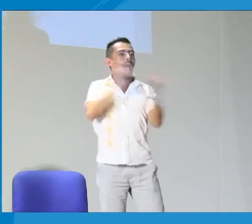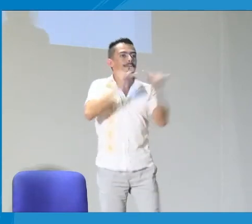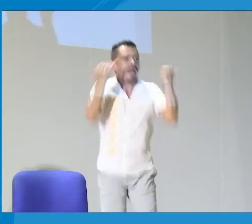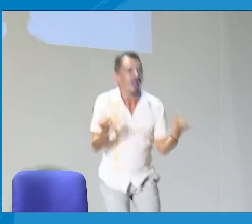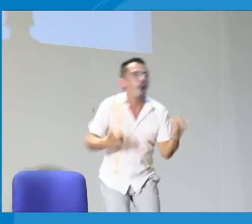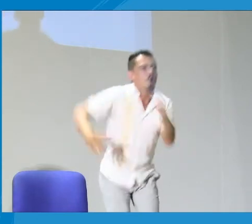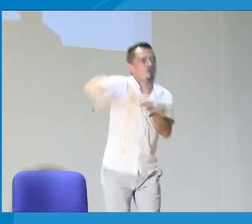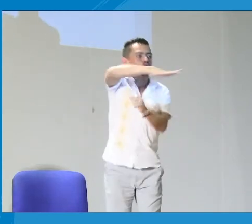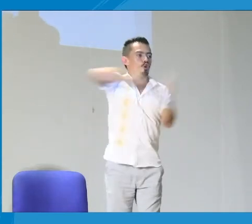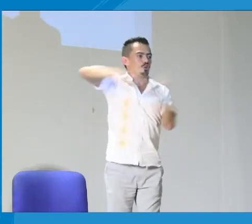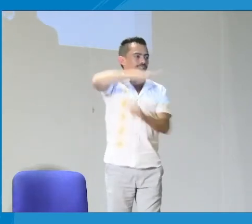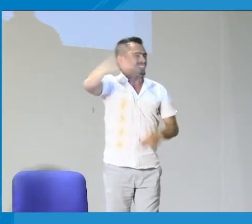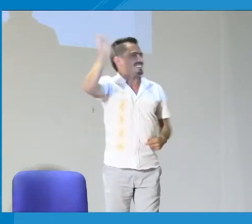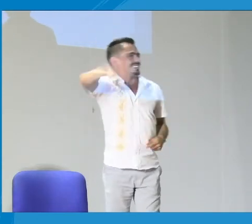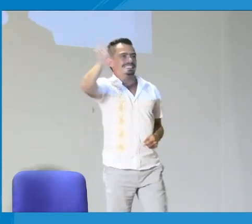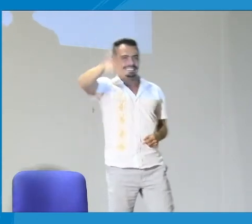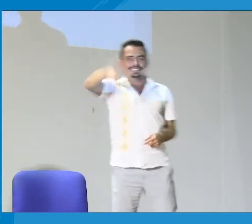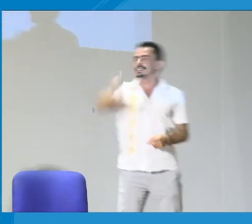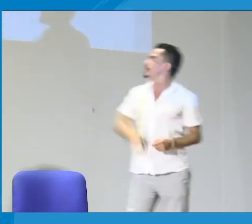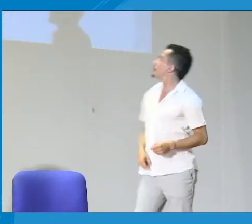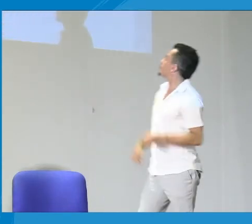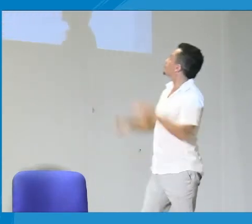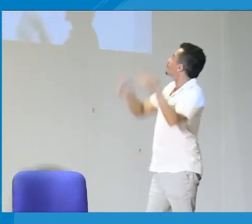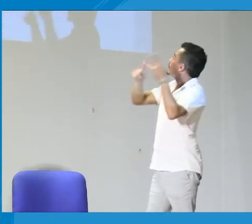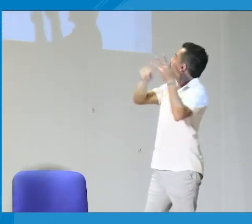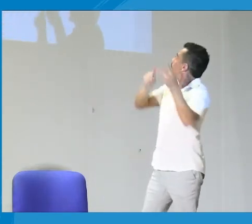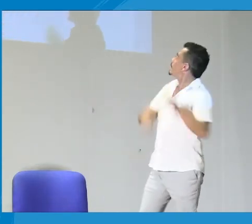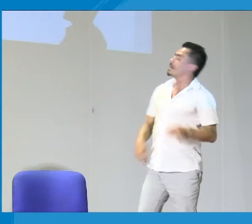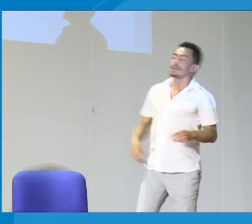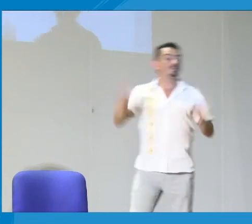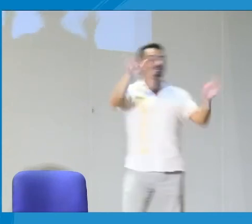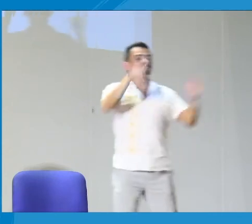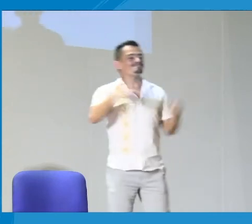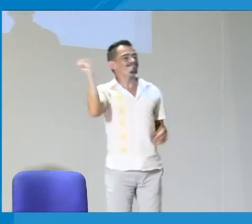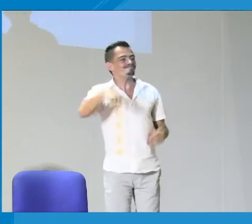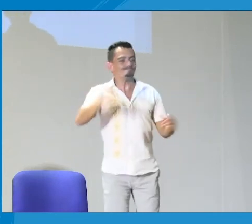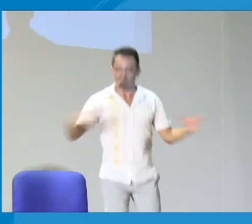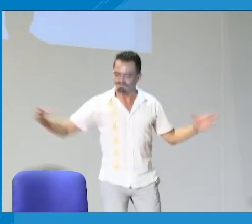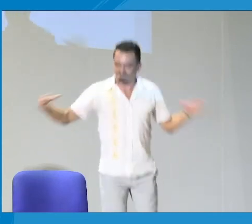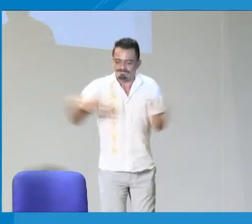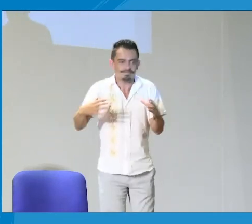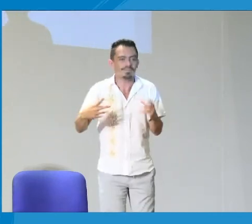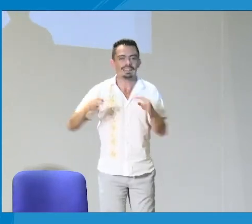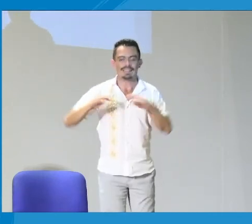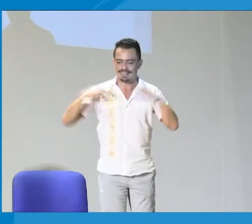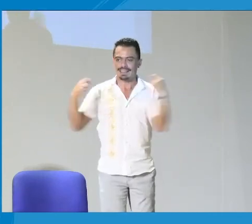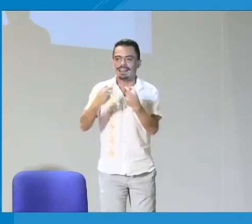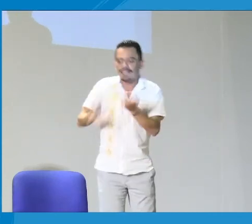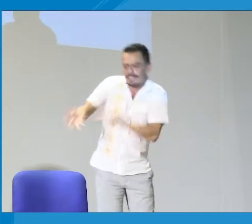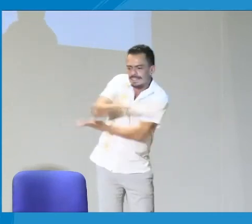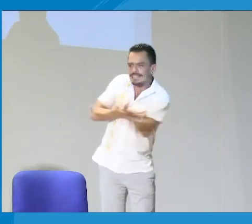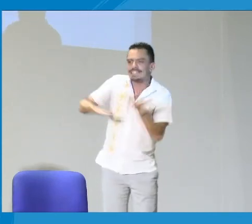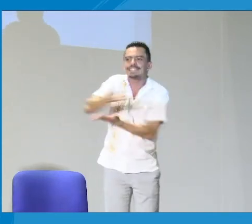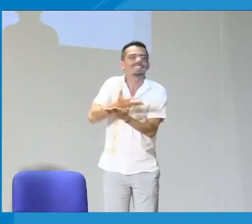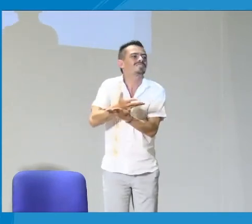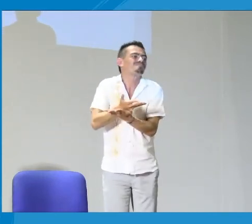elementos como lo que se hizo en la federación con la cátedra de lengua de señas colombiana. También es importante